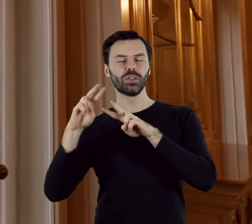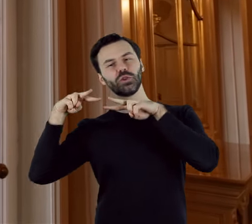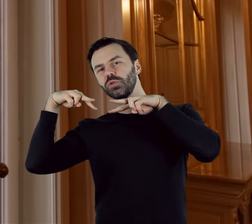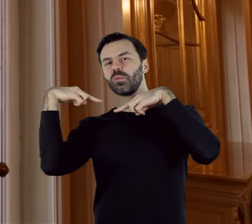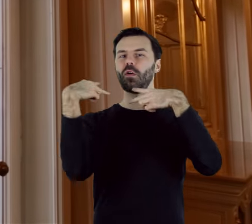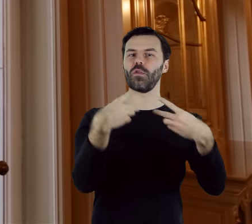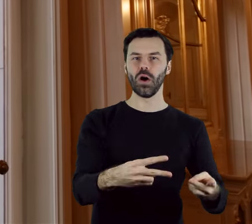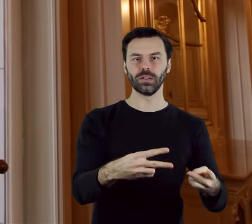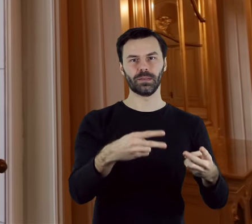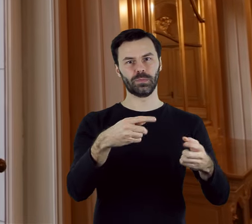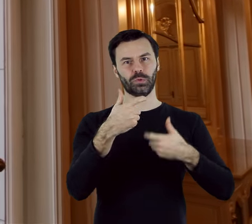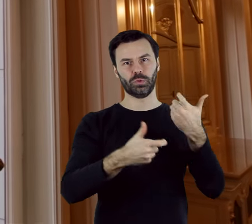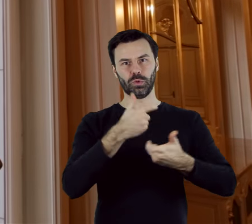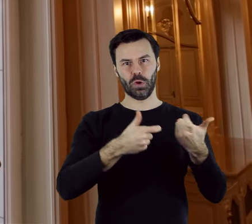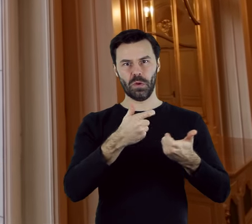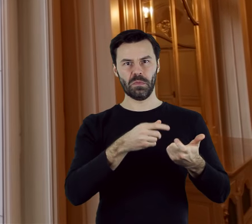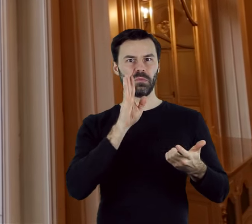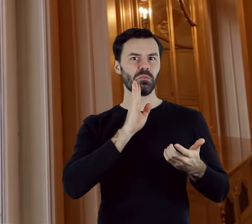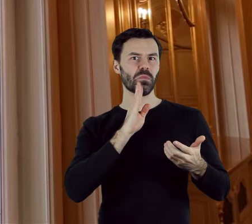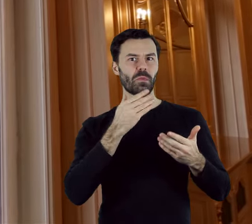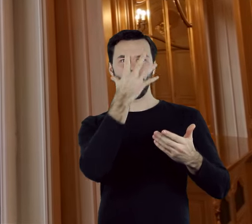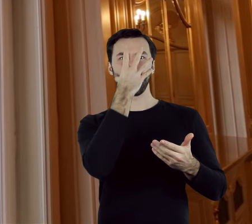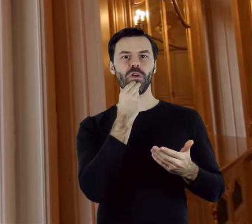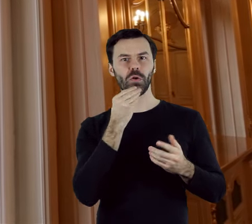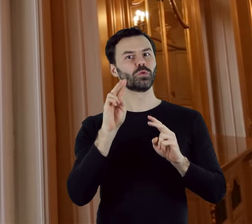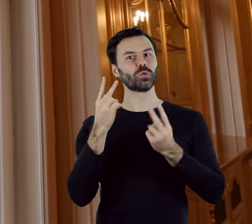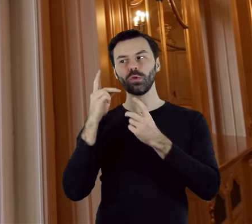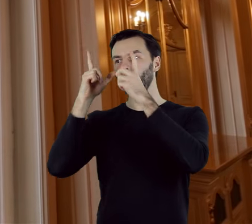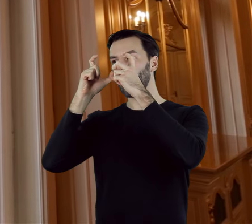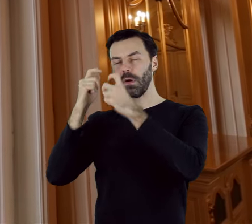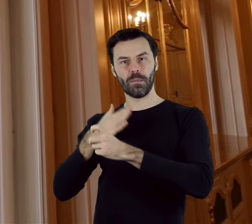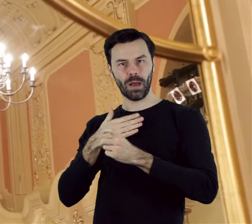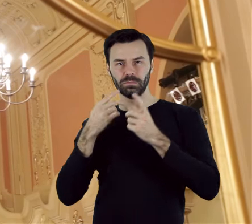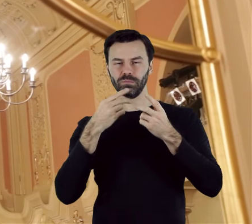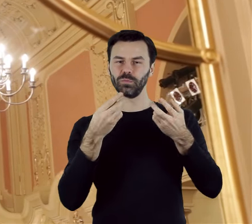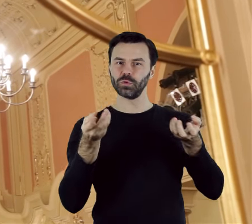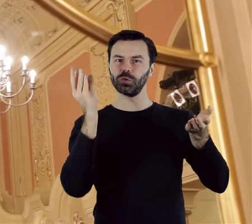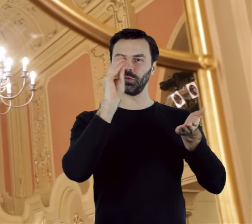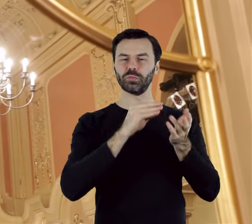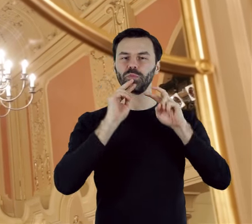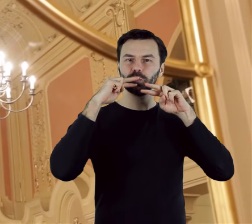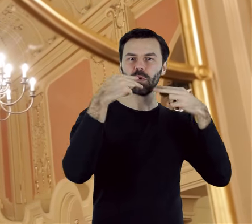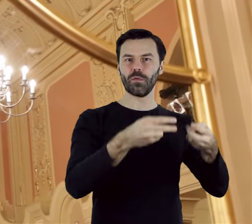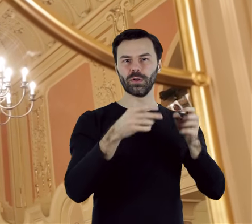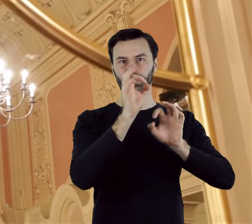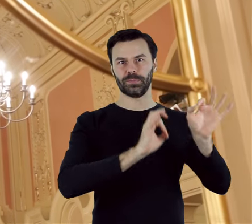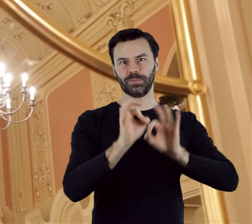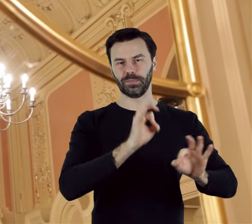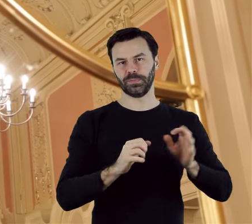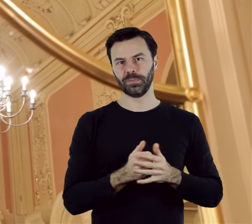zrekonstruowany na podstawie archiwalnych fotografii. Możliwe było więc jedynie odtworzenie jej charakteru i